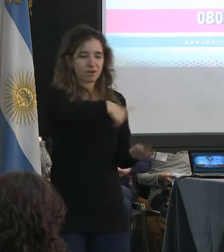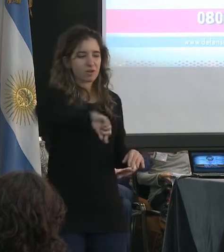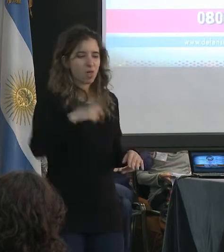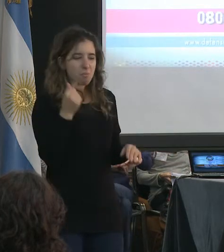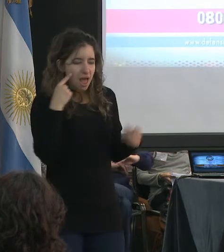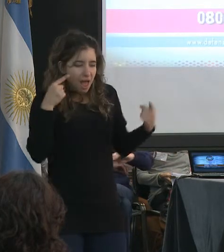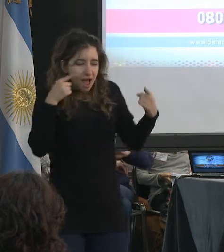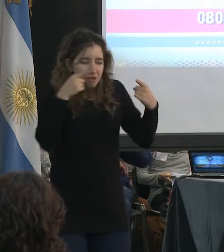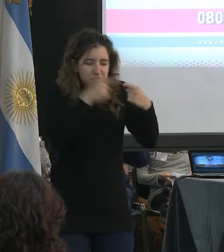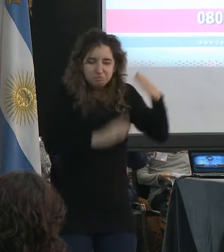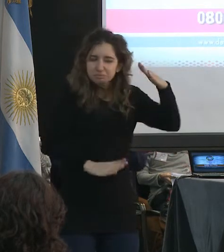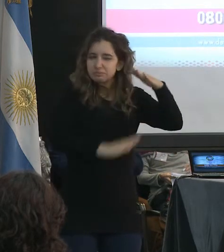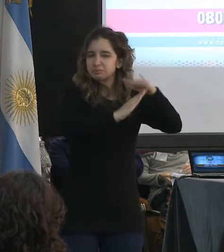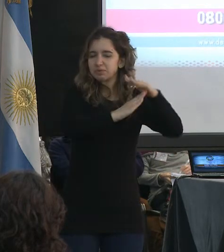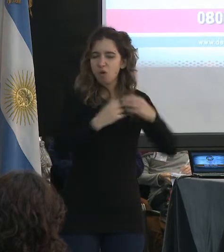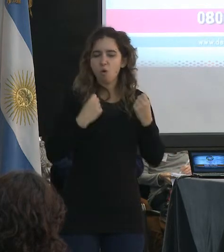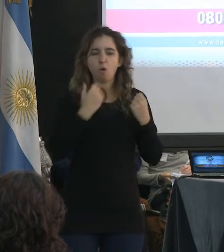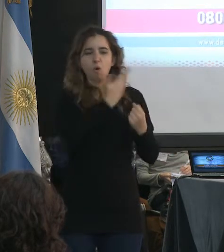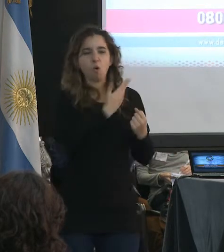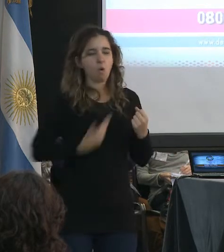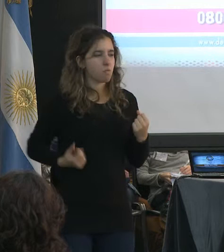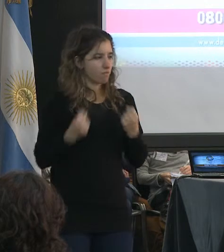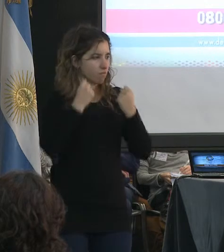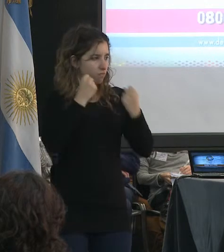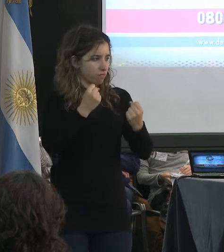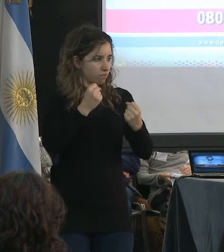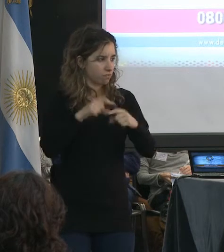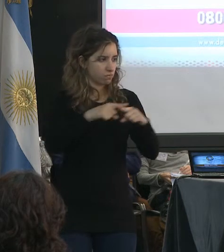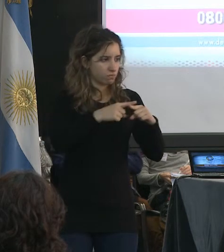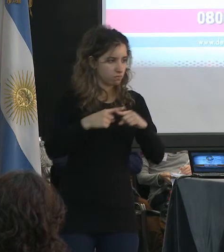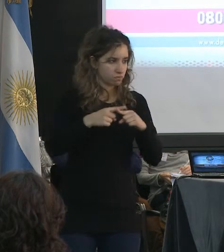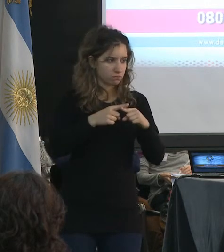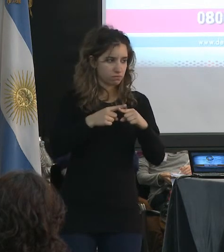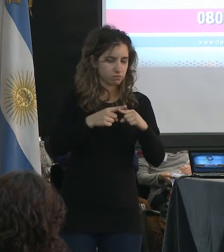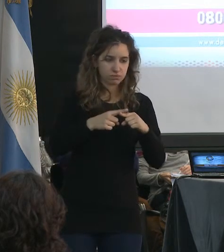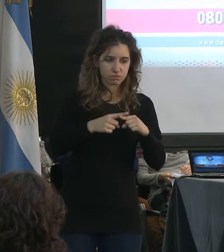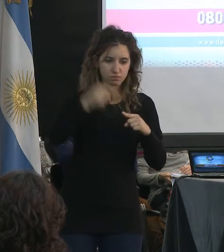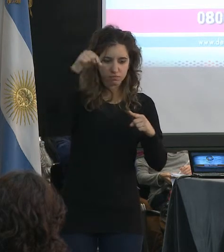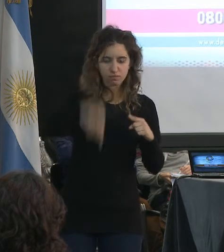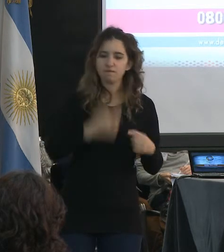por más que estamos en un gobierno fuerte, en un gobierno democrático. Esta es la auténtica verdad.